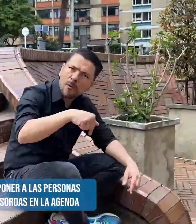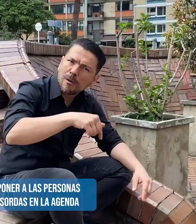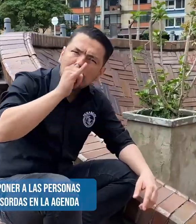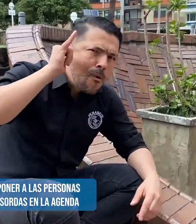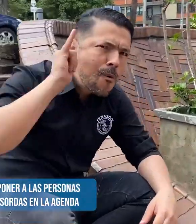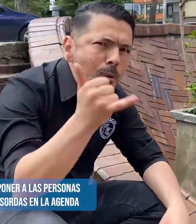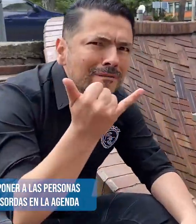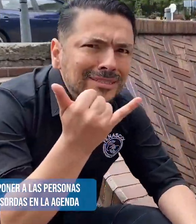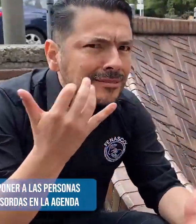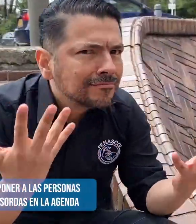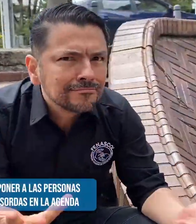¿Y el jueves?